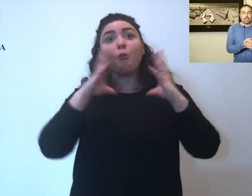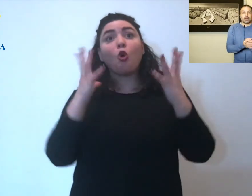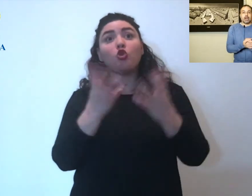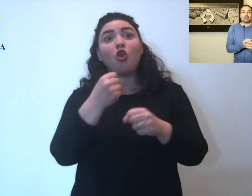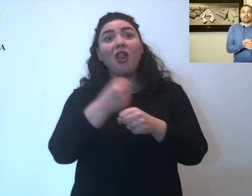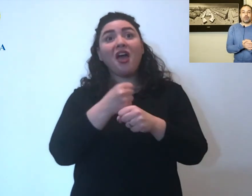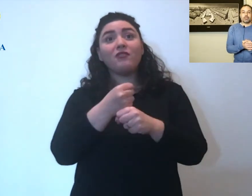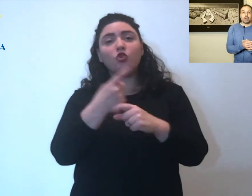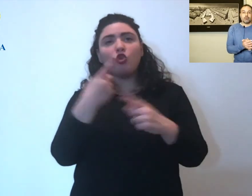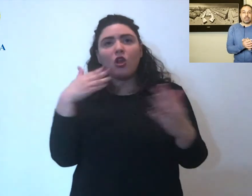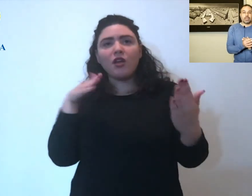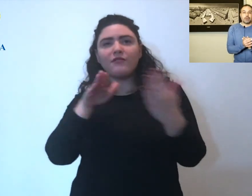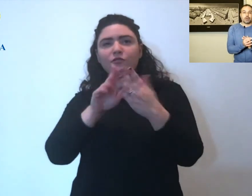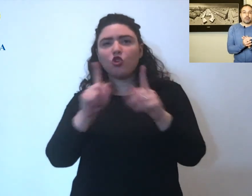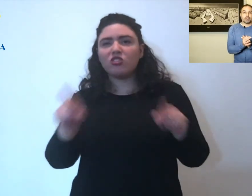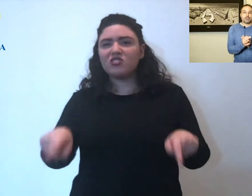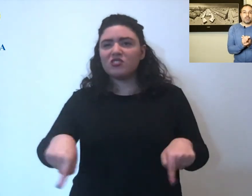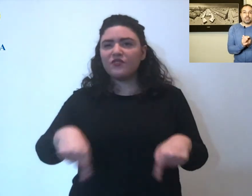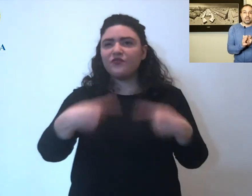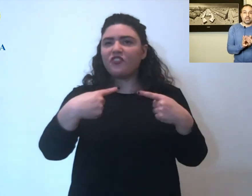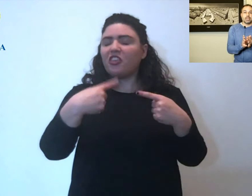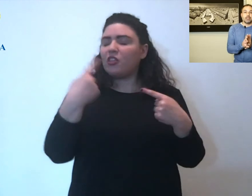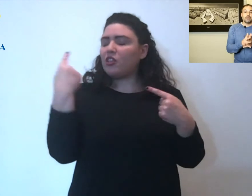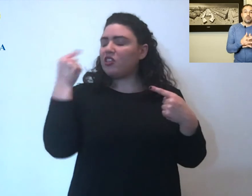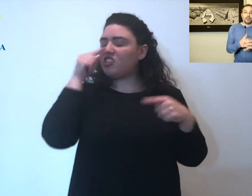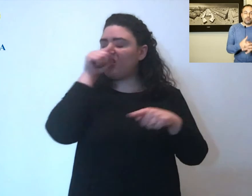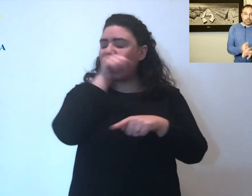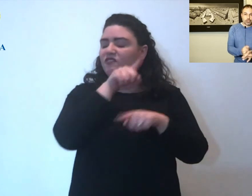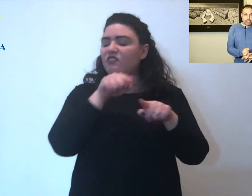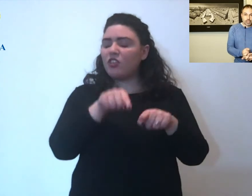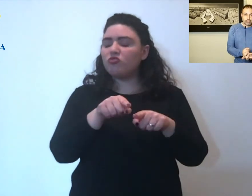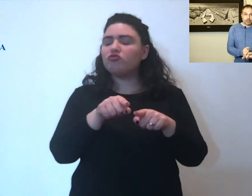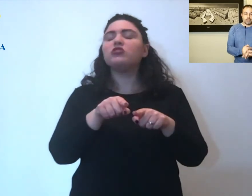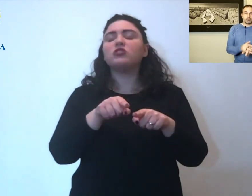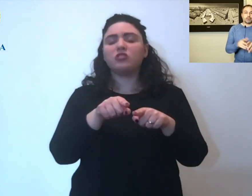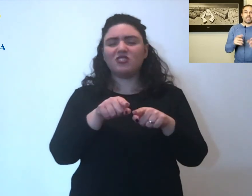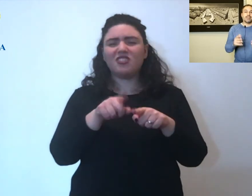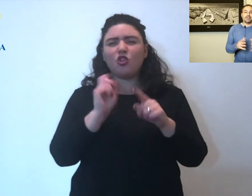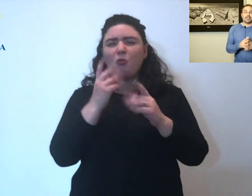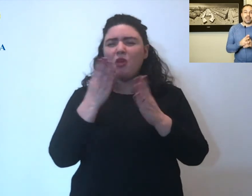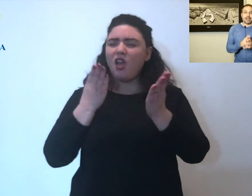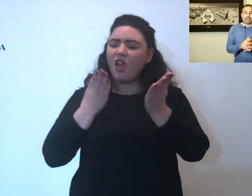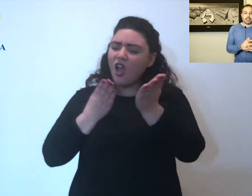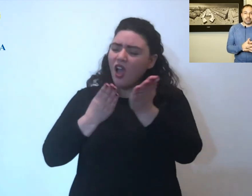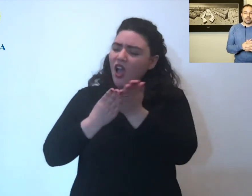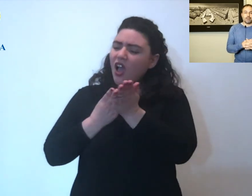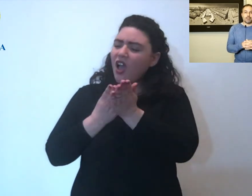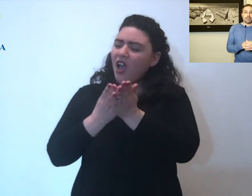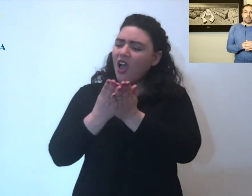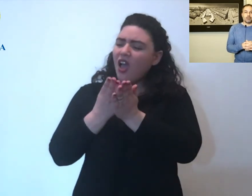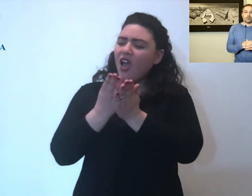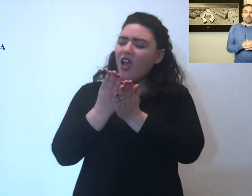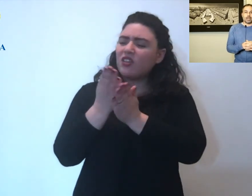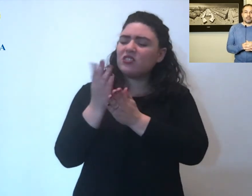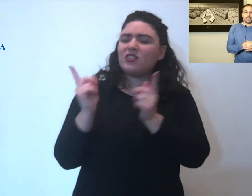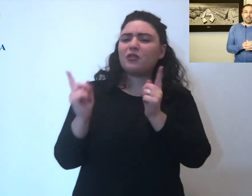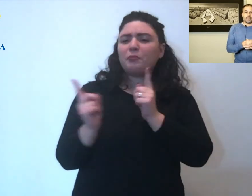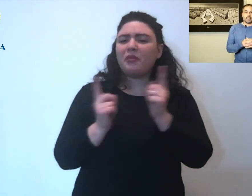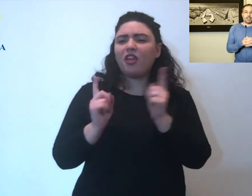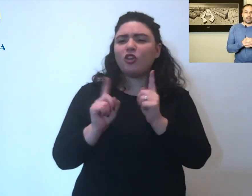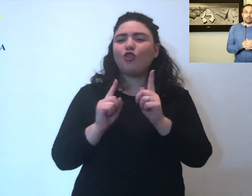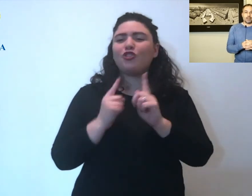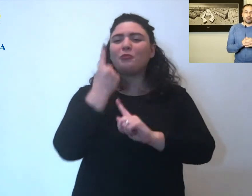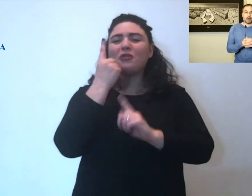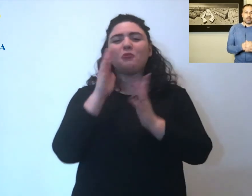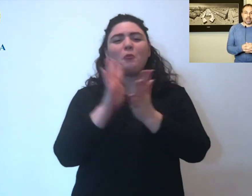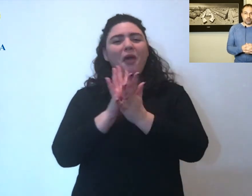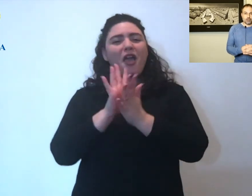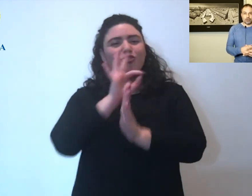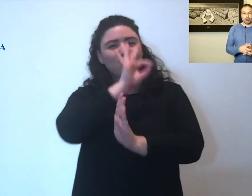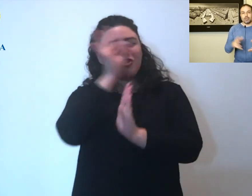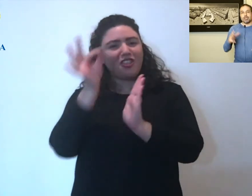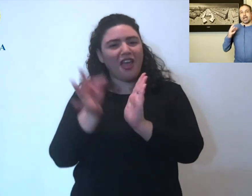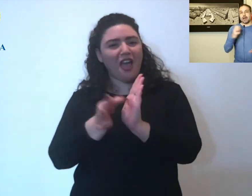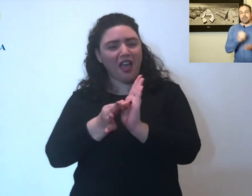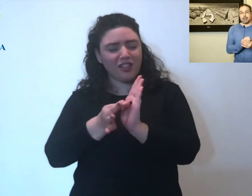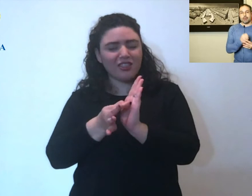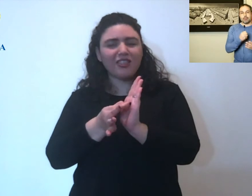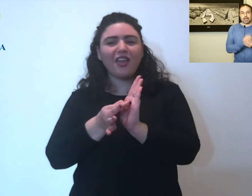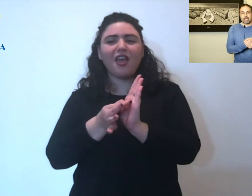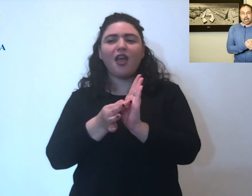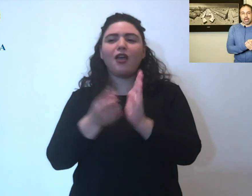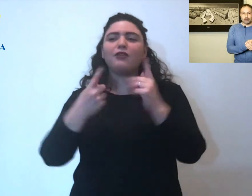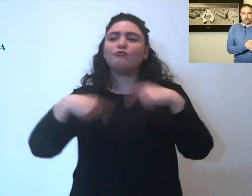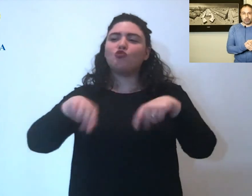affronta una delle proprie sfide più difficili tanti anni durante il primo maggio